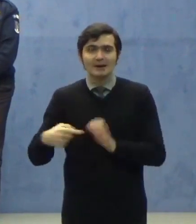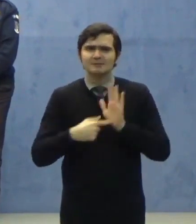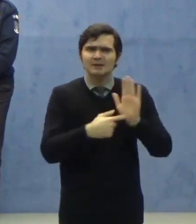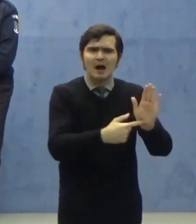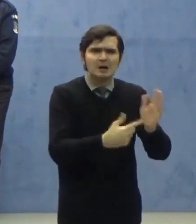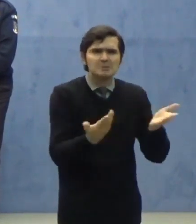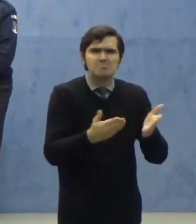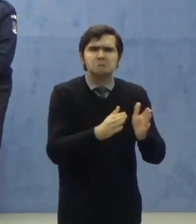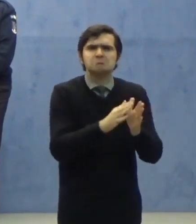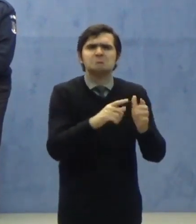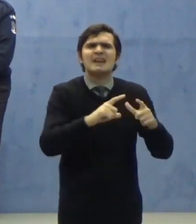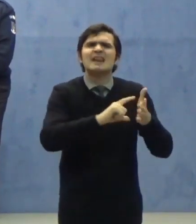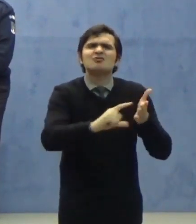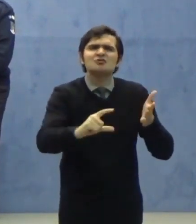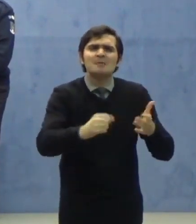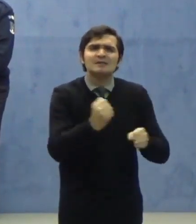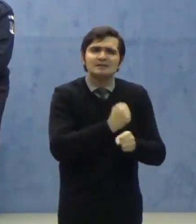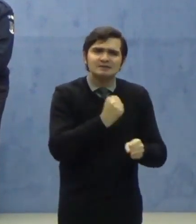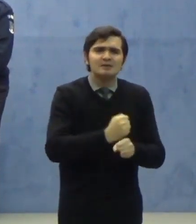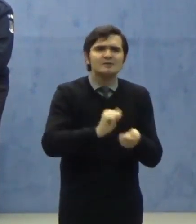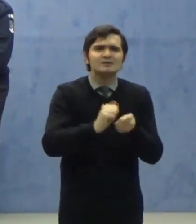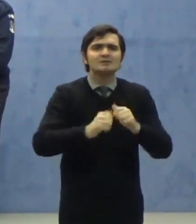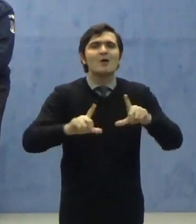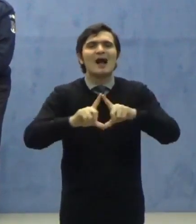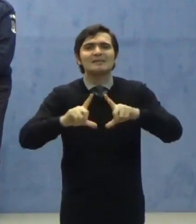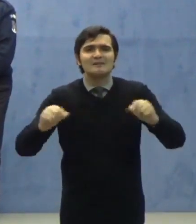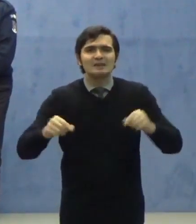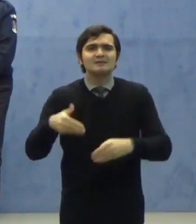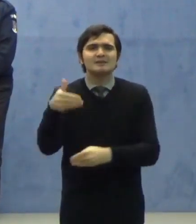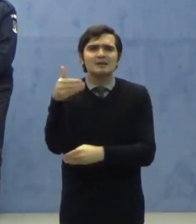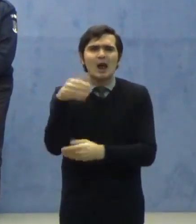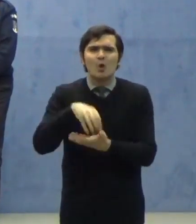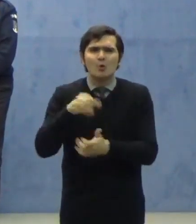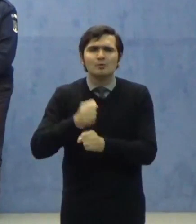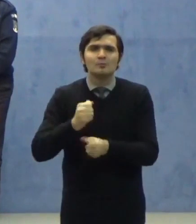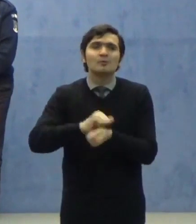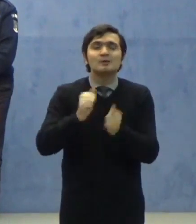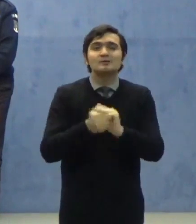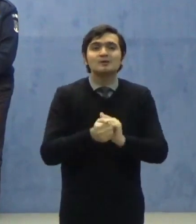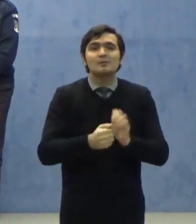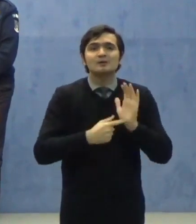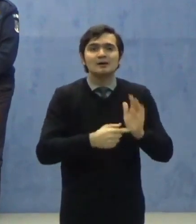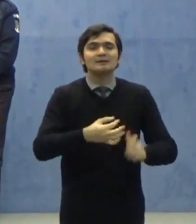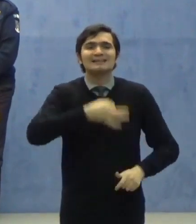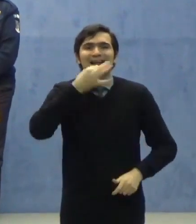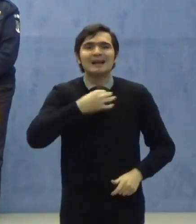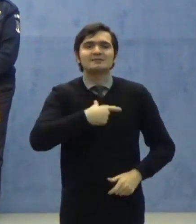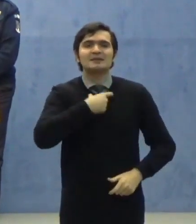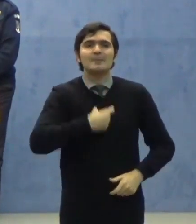serviciu, adeverință eliberată de angajator sau o declarație pe proprie răspundere.